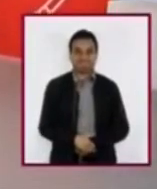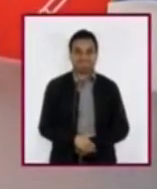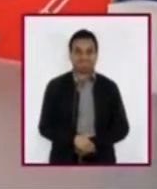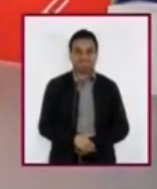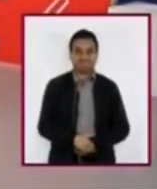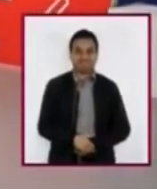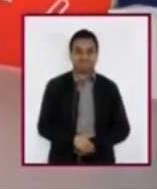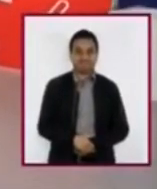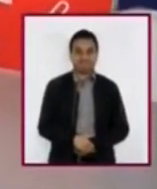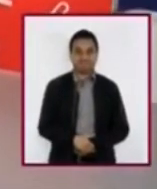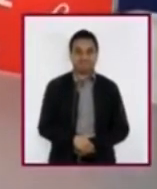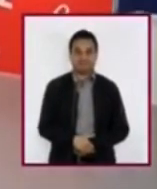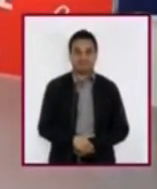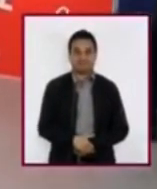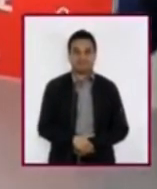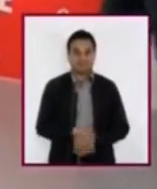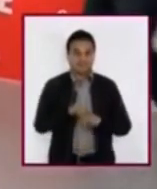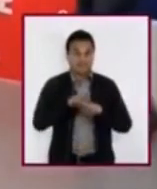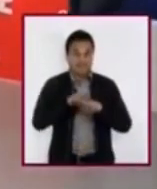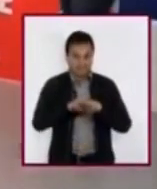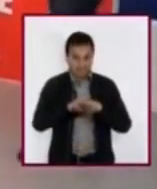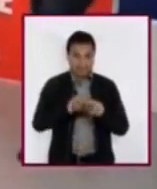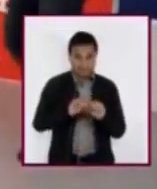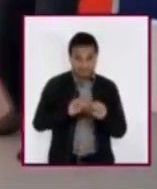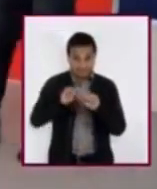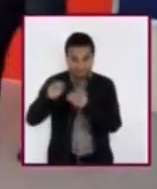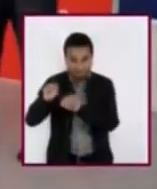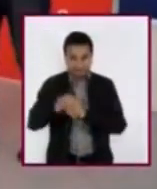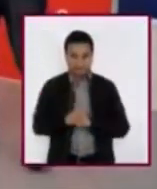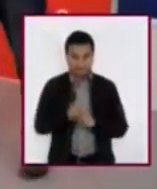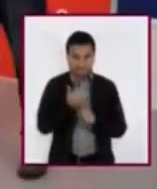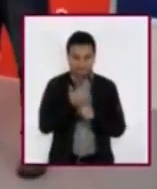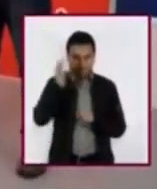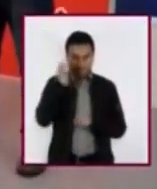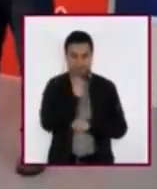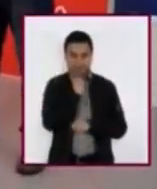Vamos a hacer las banquitas aquí al lado para que no nos estorben.